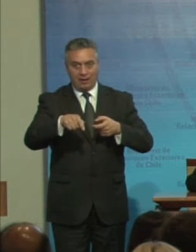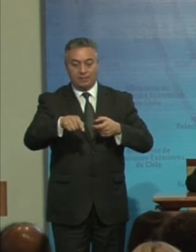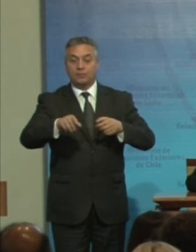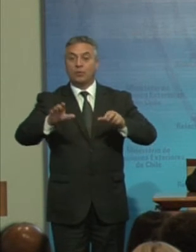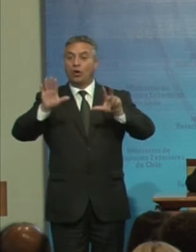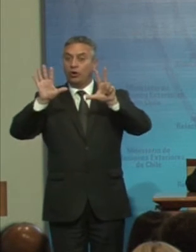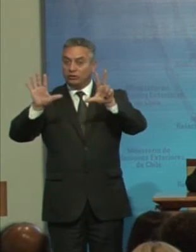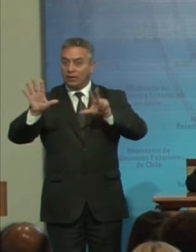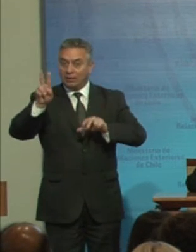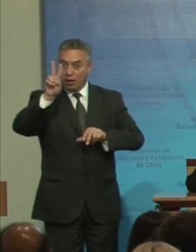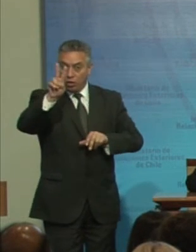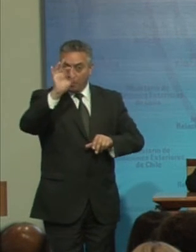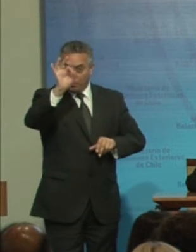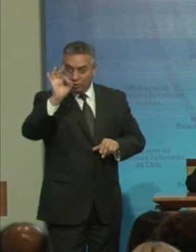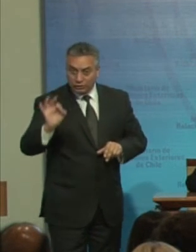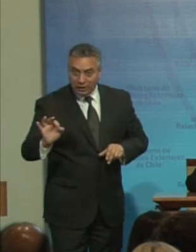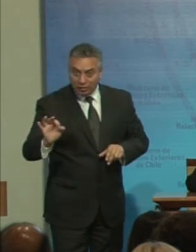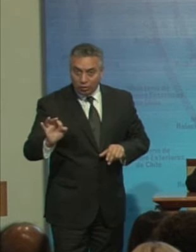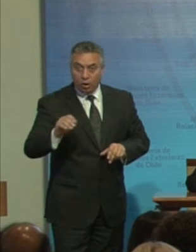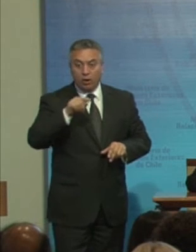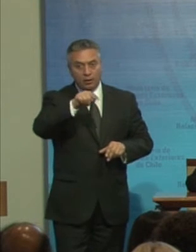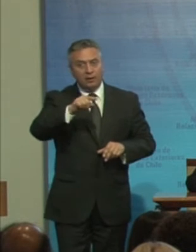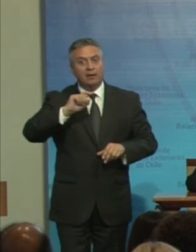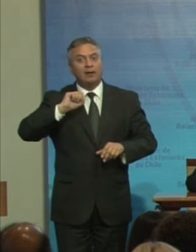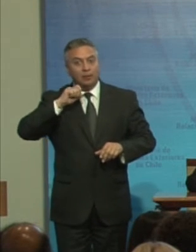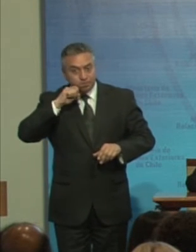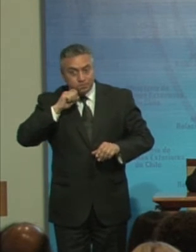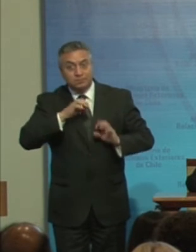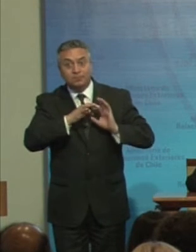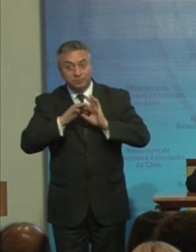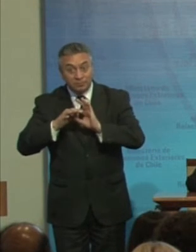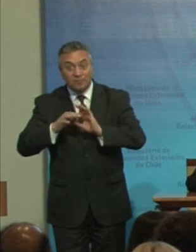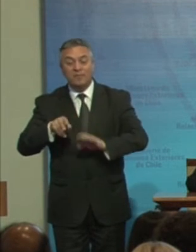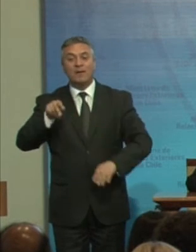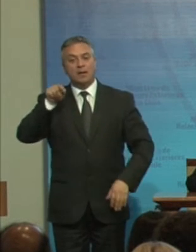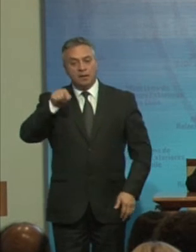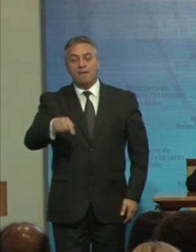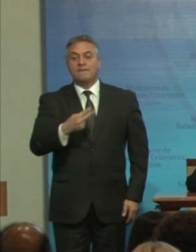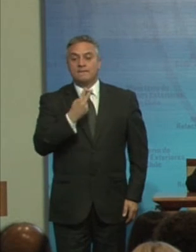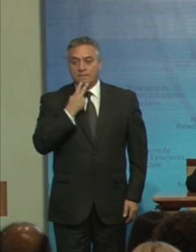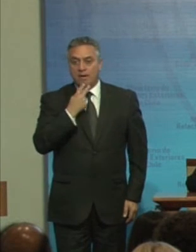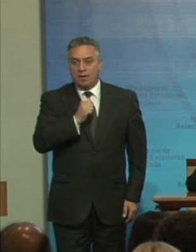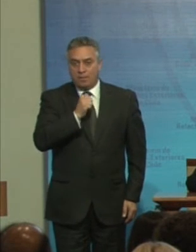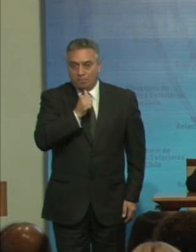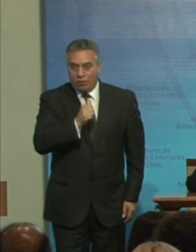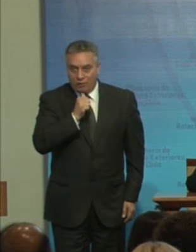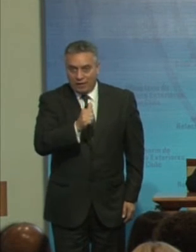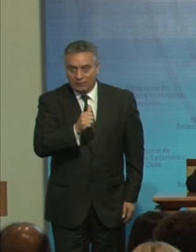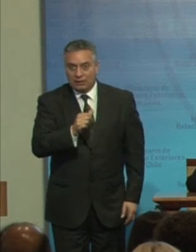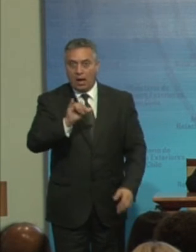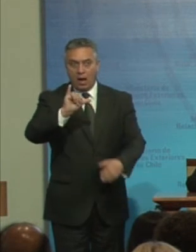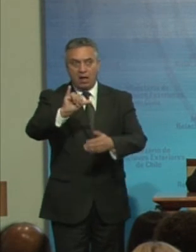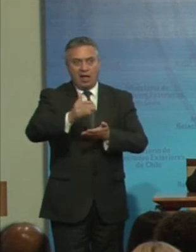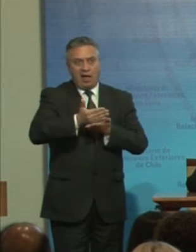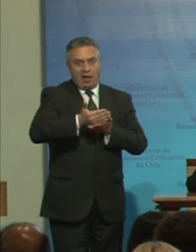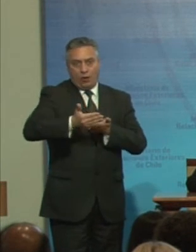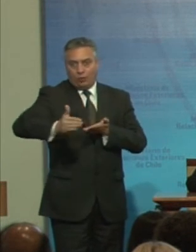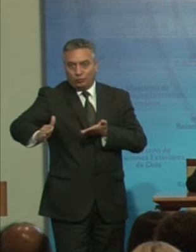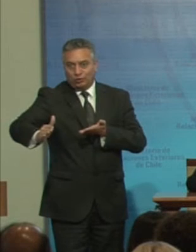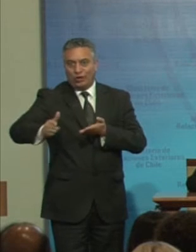% De las cuales Viven en pobreza Y la exclusión Social